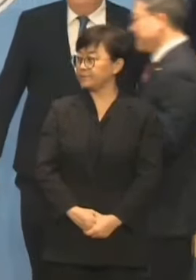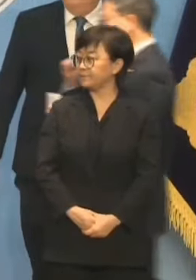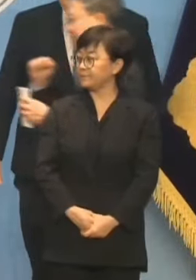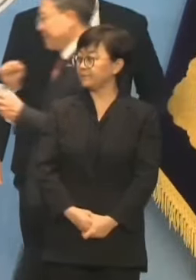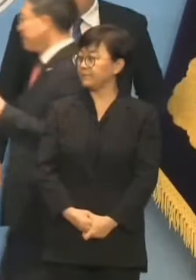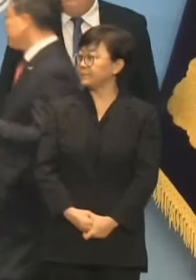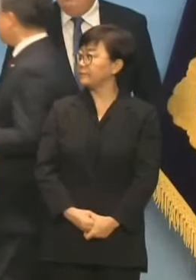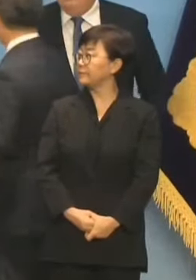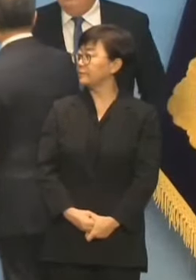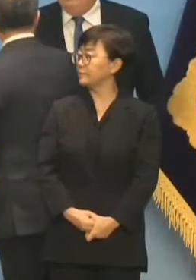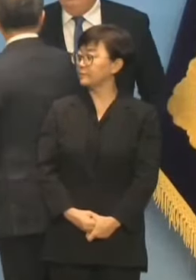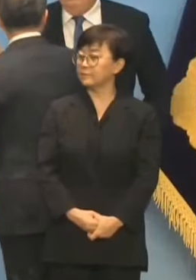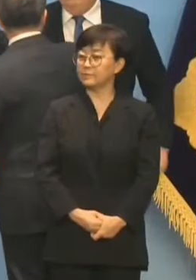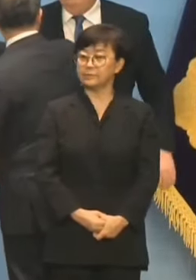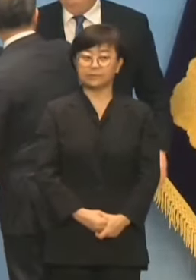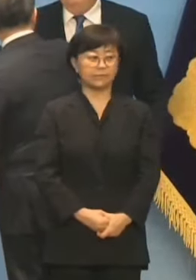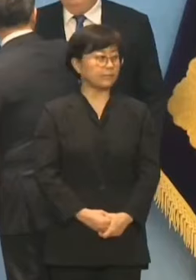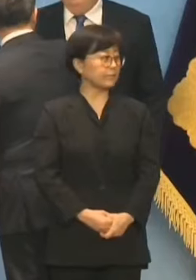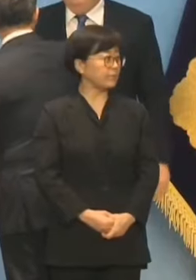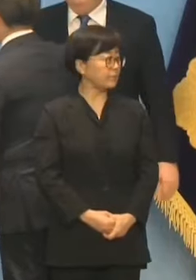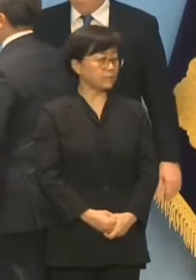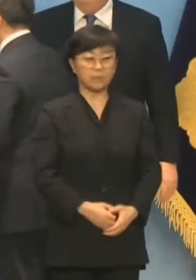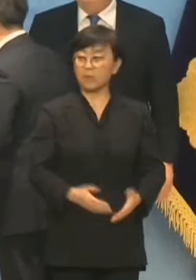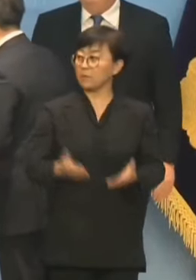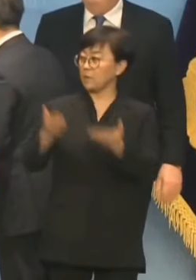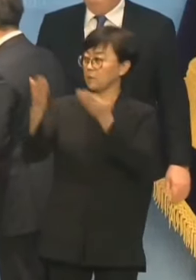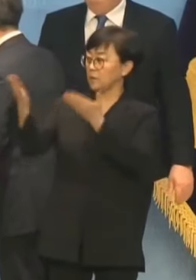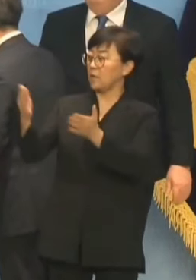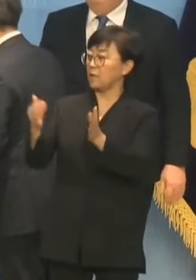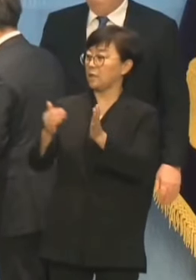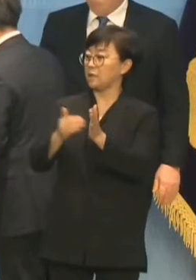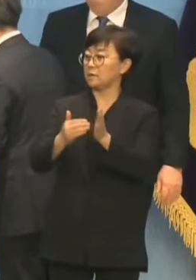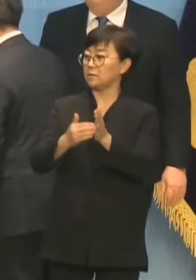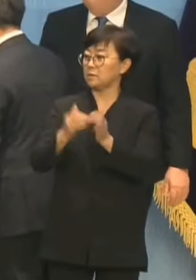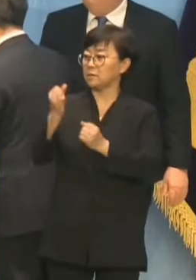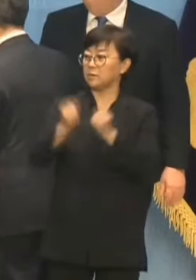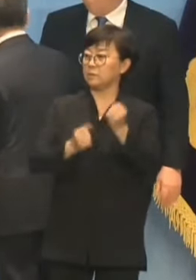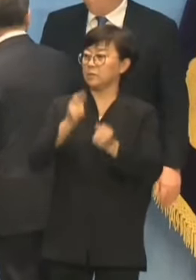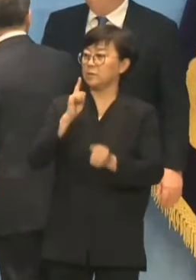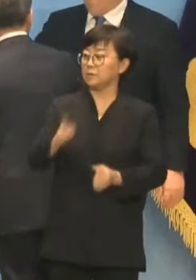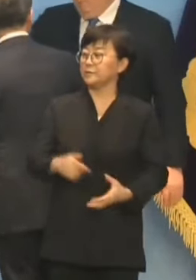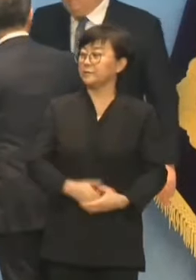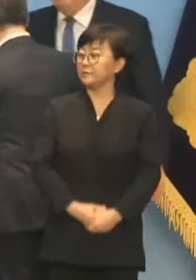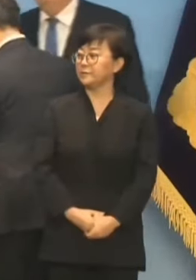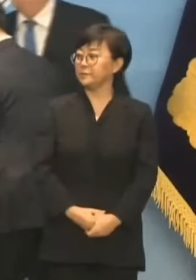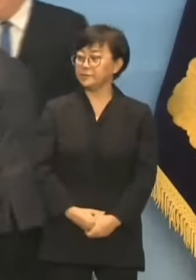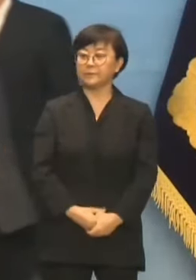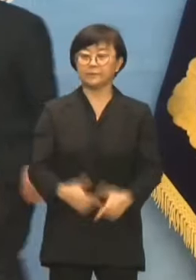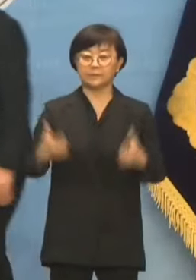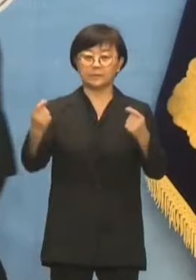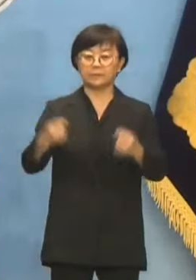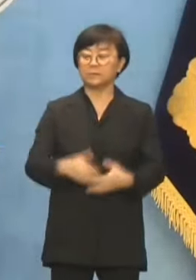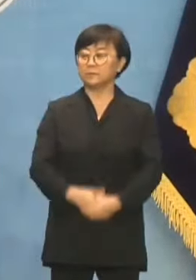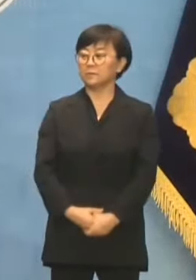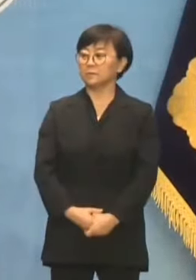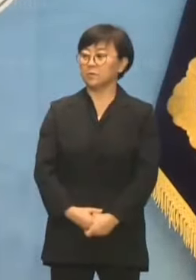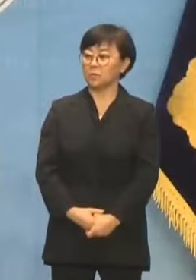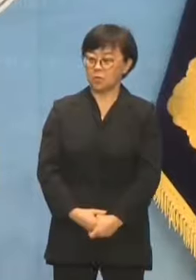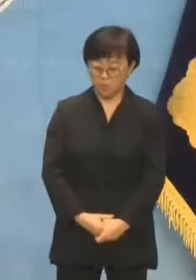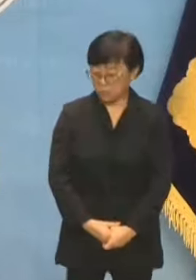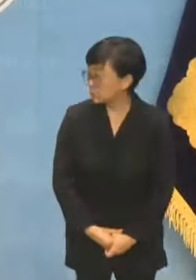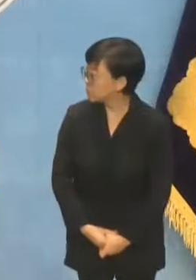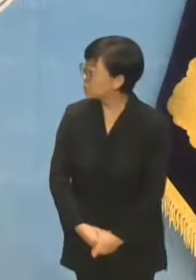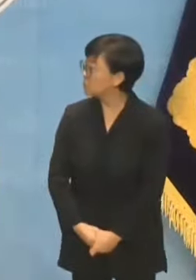그렇습니다. 그렇습니다. 부터는 요 양에. 네. 뼈크리프창 가서 진행을 하시죠. 그렇게 하면 될 거 같아요. 그래요? 이 시각 세계였습니다.